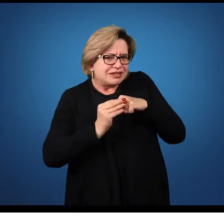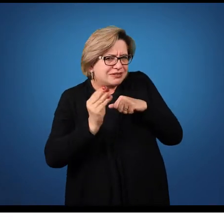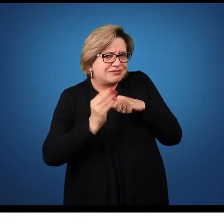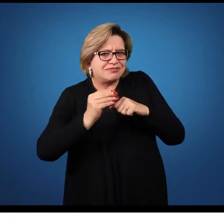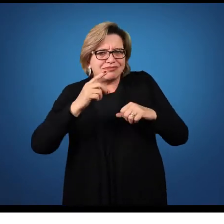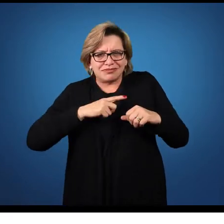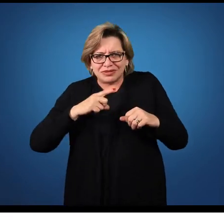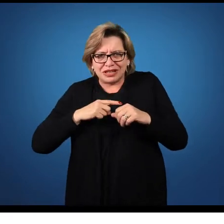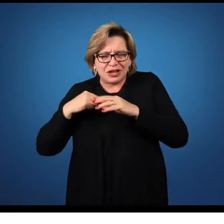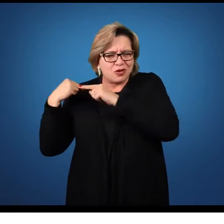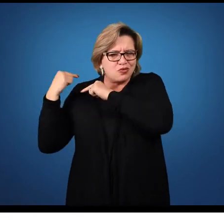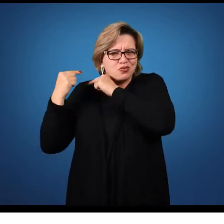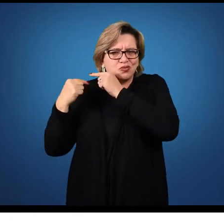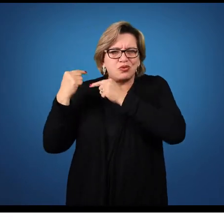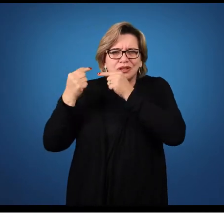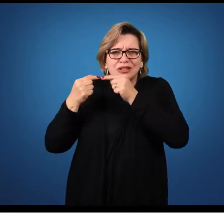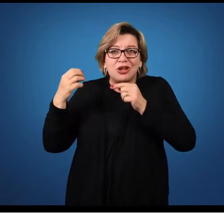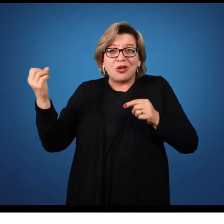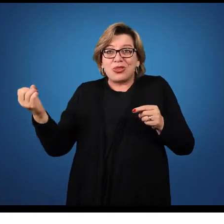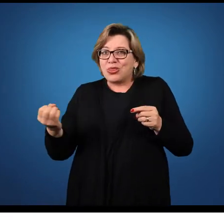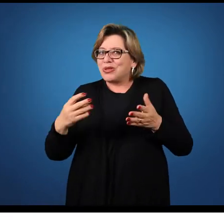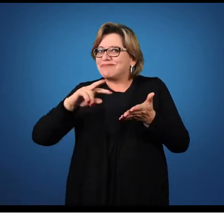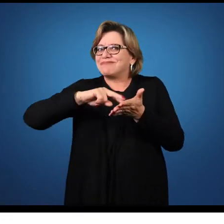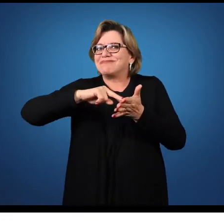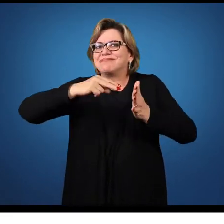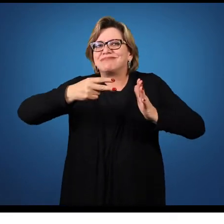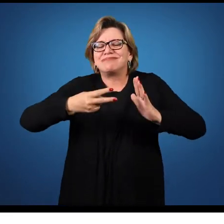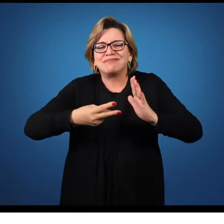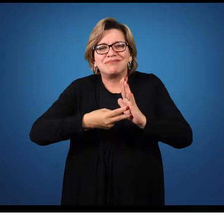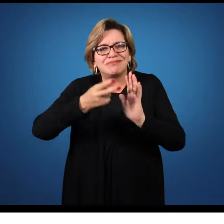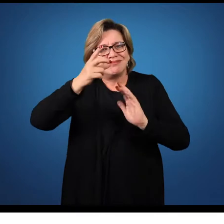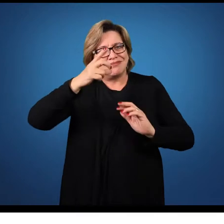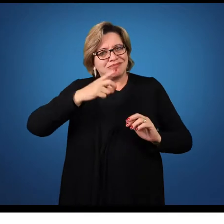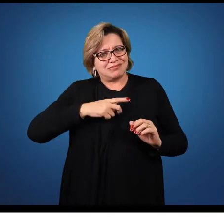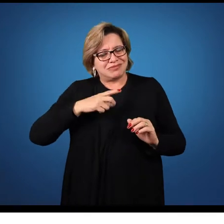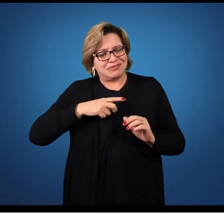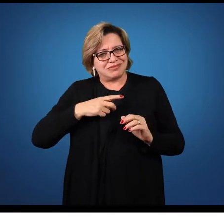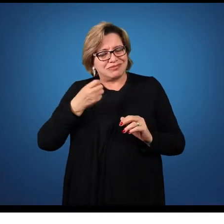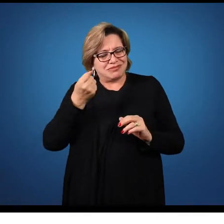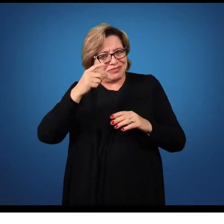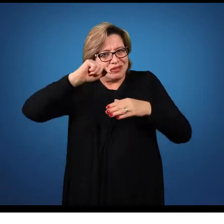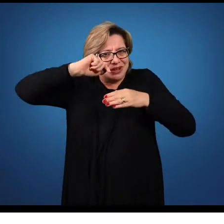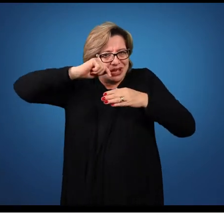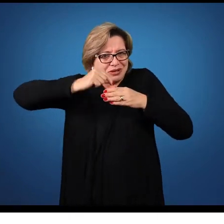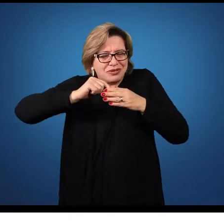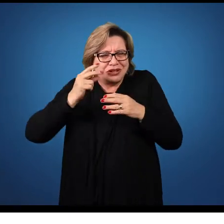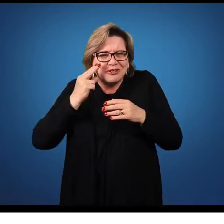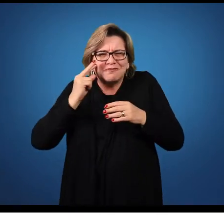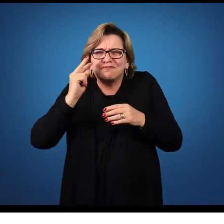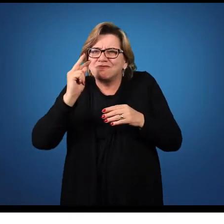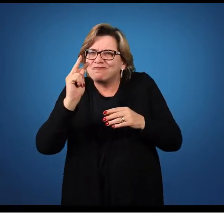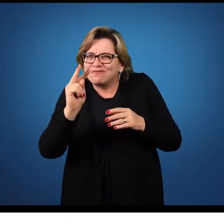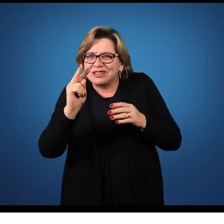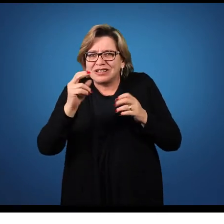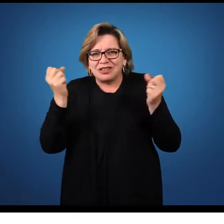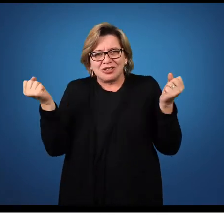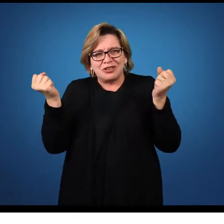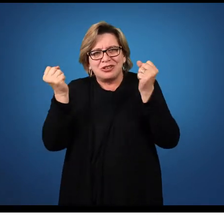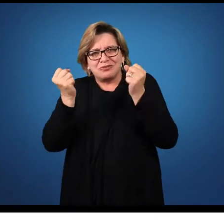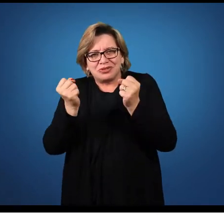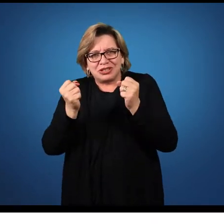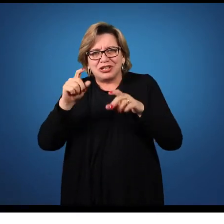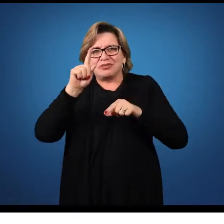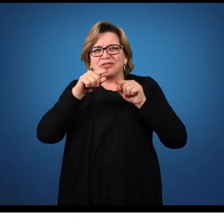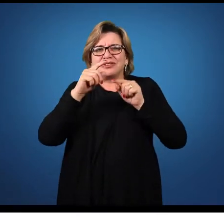culturalmente construídos, eles vão trazer novos significados. Aprofundando ainda mais esse olhar, nós podemos chegar ao